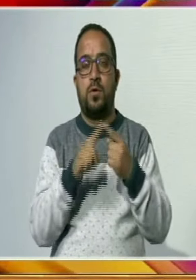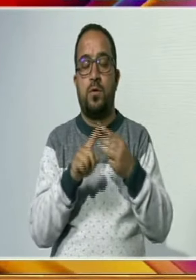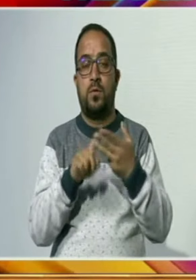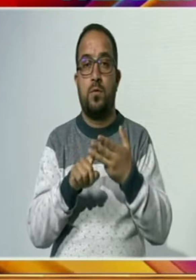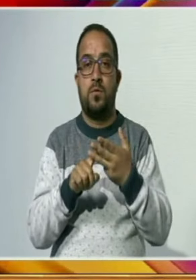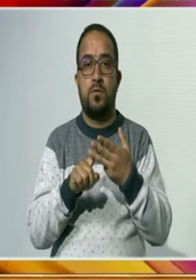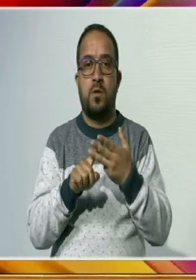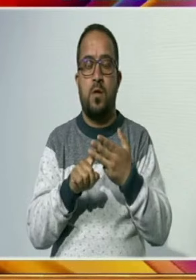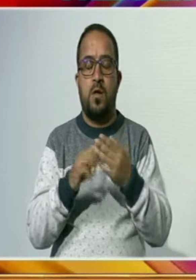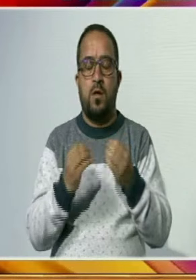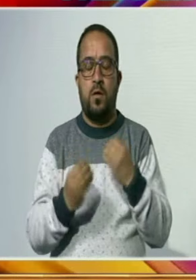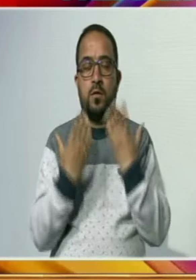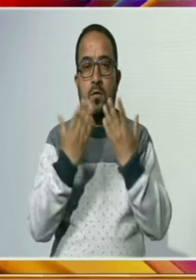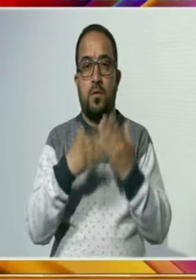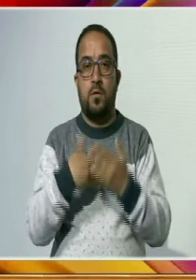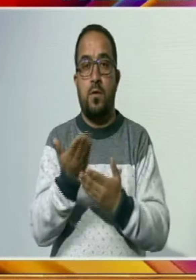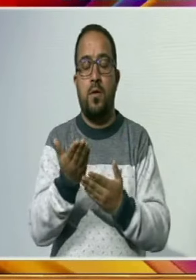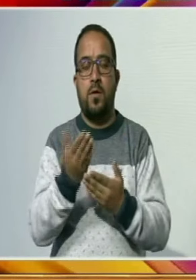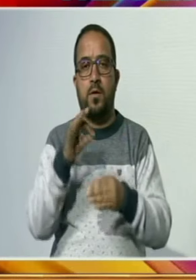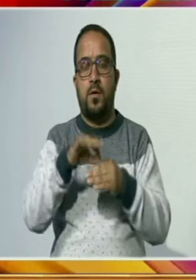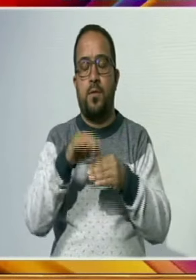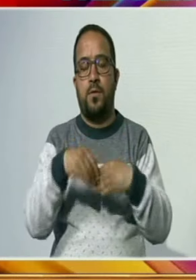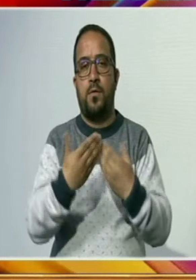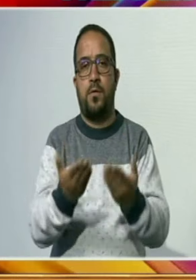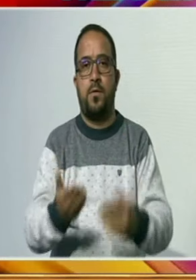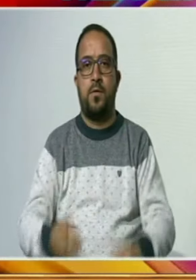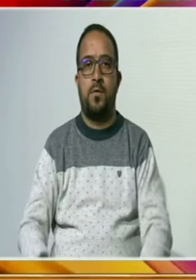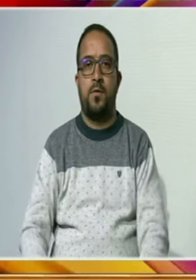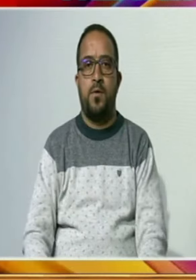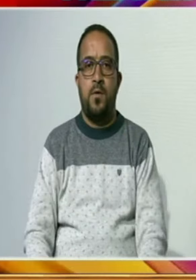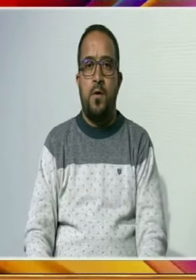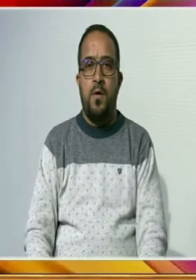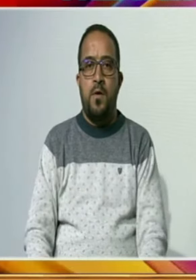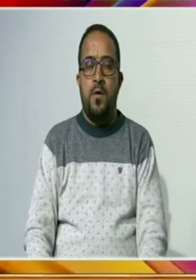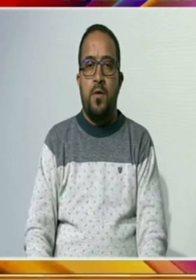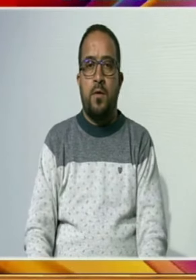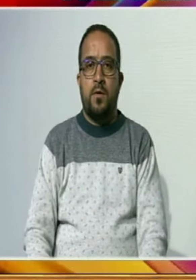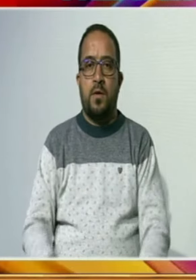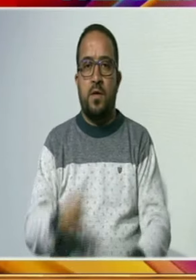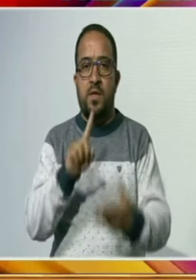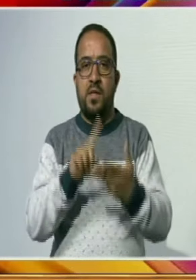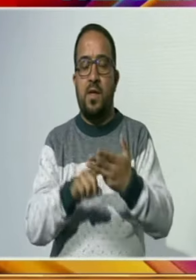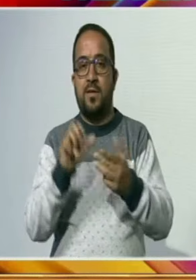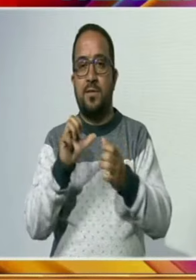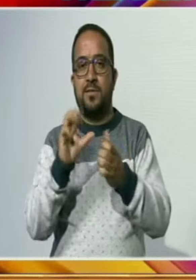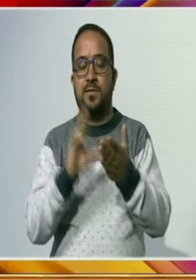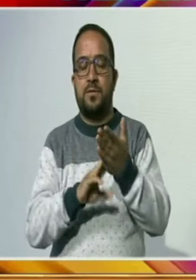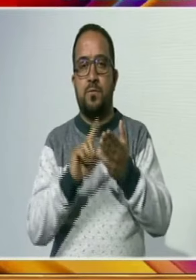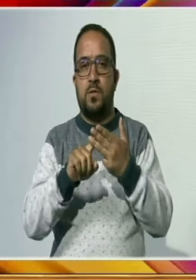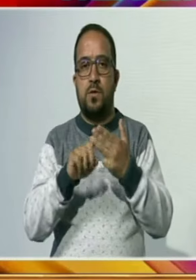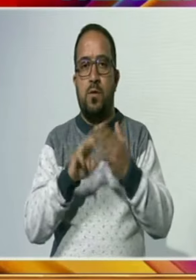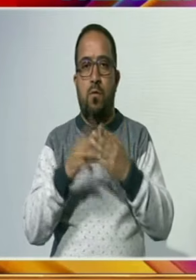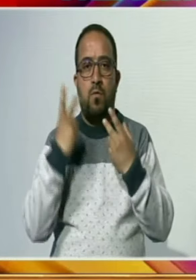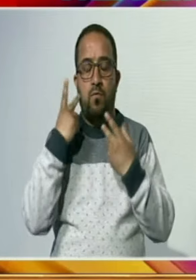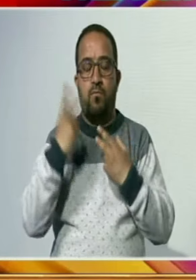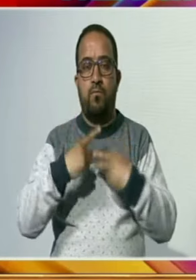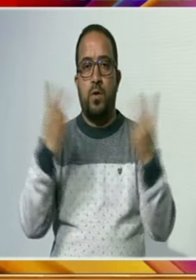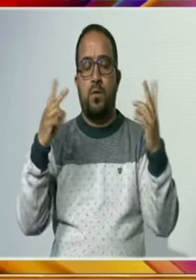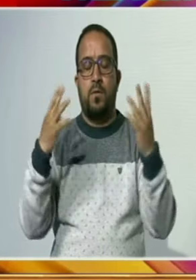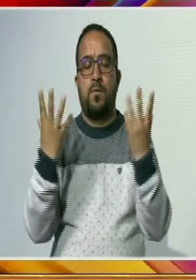اپنے ووٹ کا استعمال کر سکتے ہیں الیکشن کمیشن کے اس قدم کی وسیع پائمانے پر